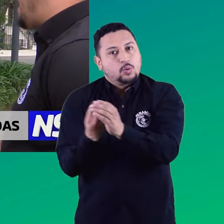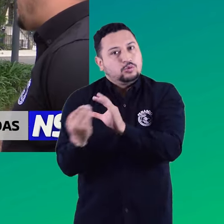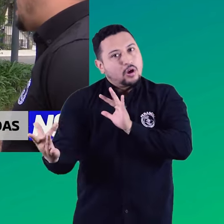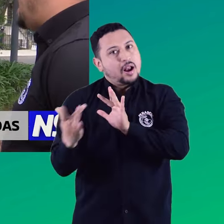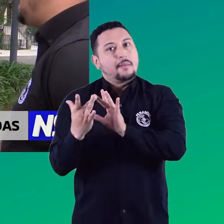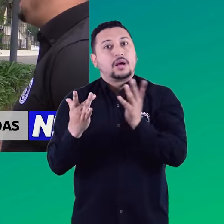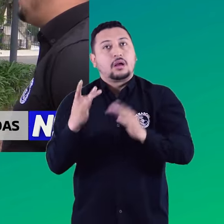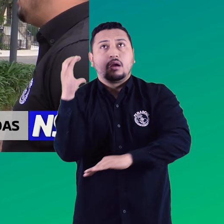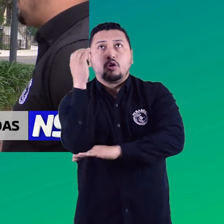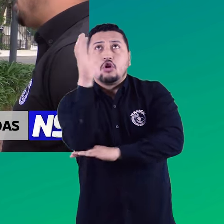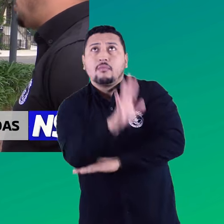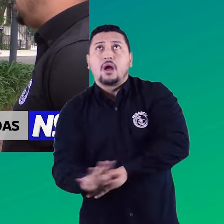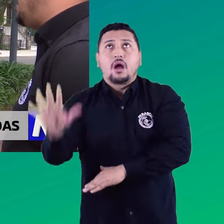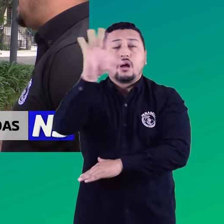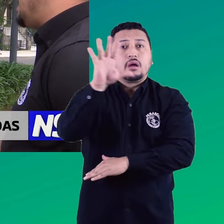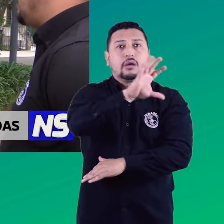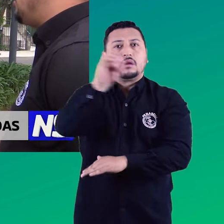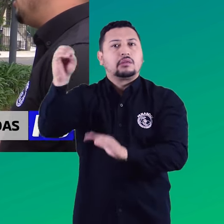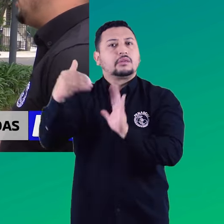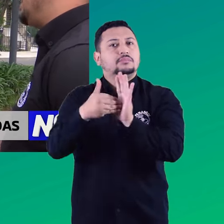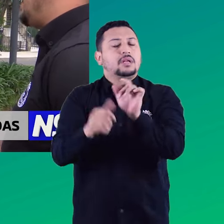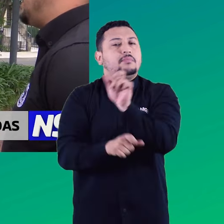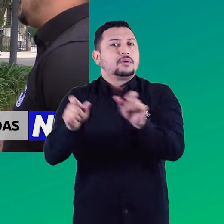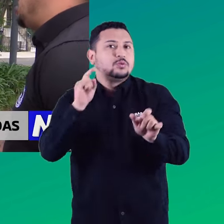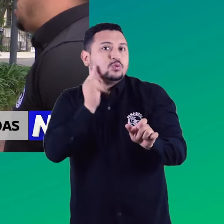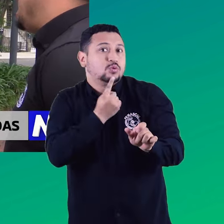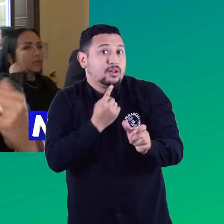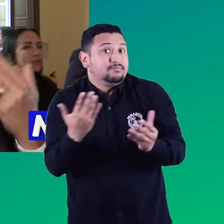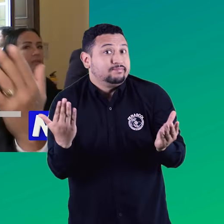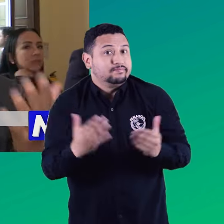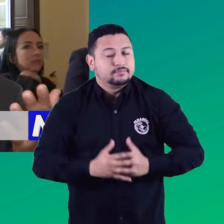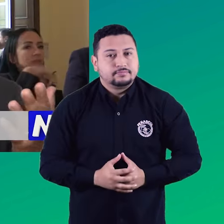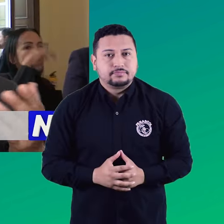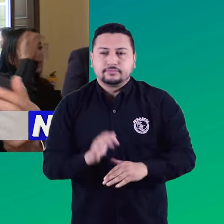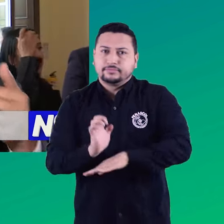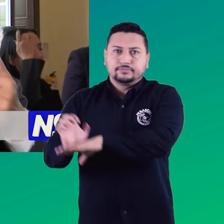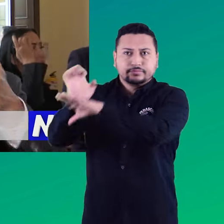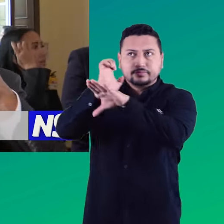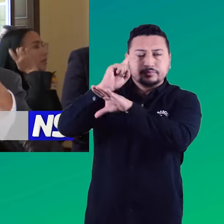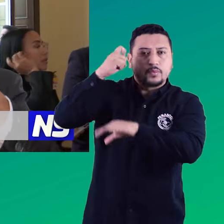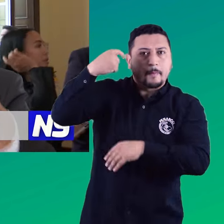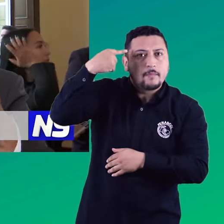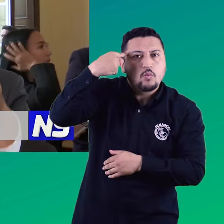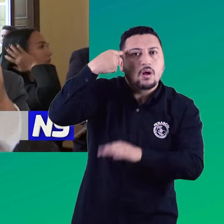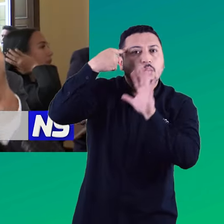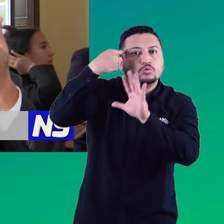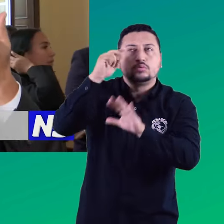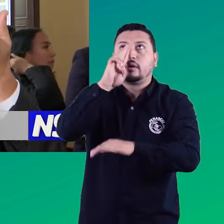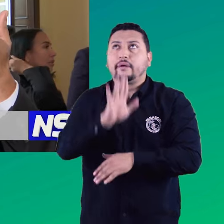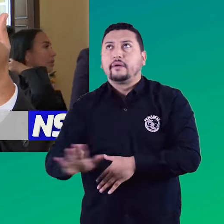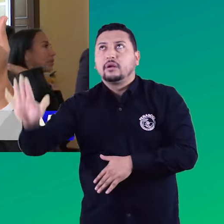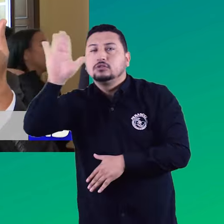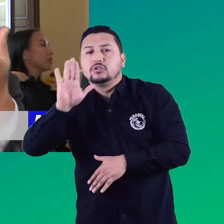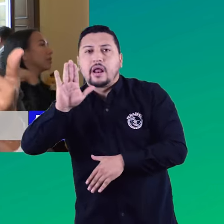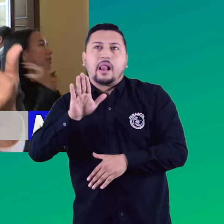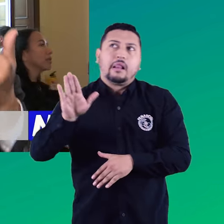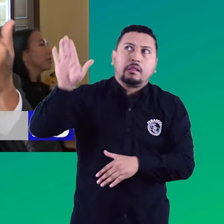inclusión de las 500 mil personas sordas que hay en nuestro país. Entidades públicas, nacionales, departamentales,